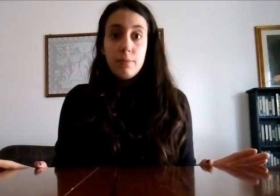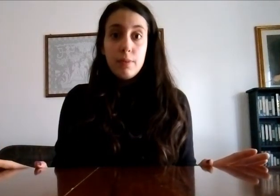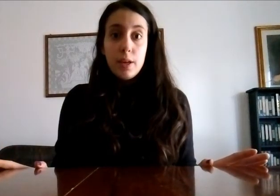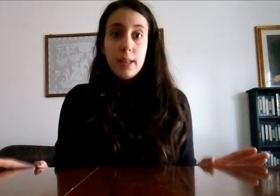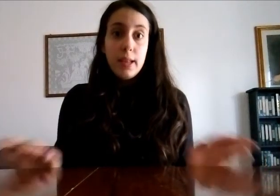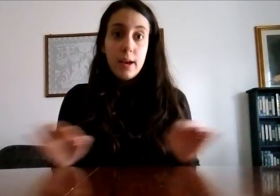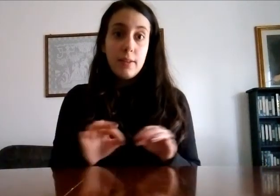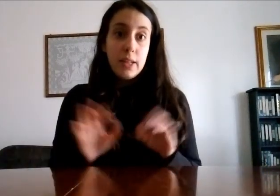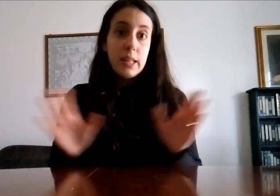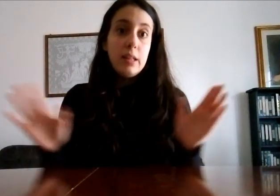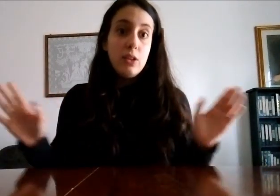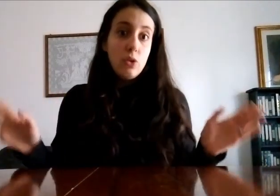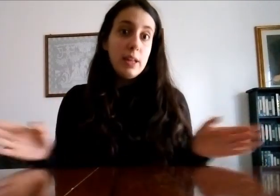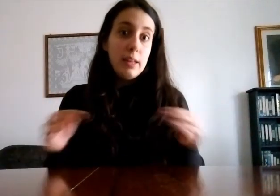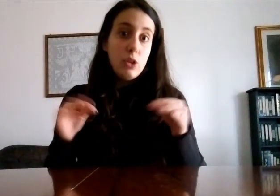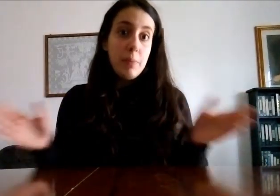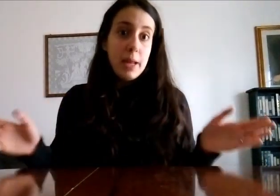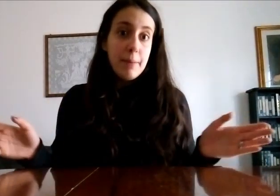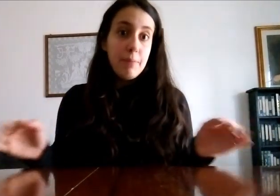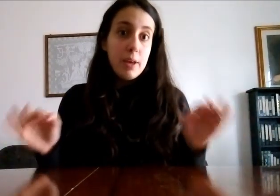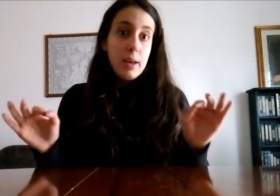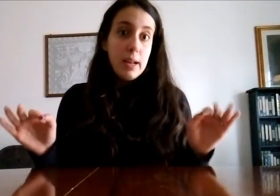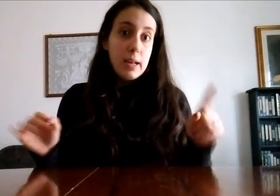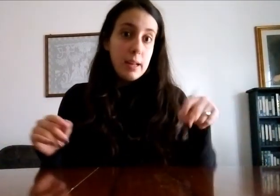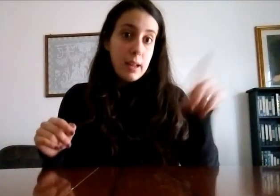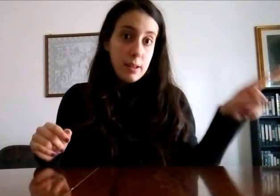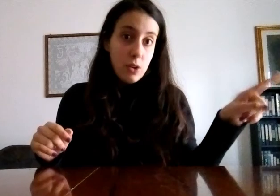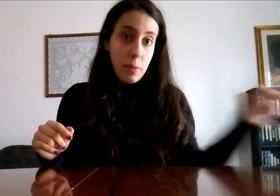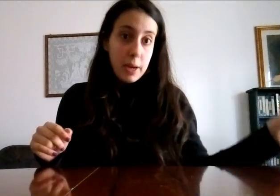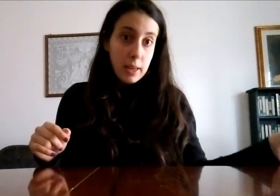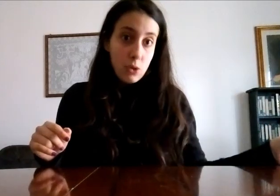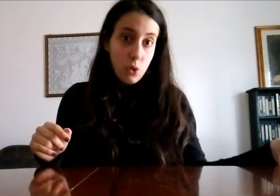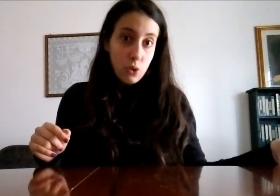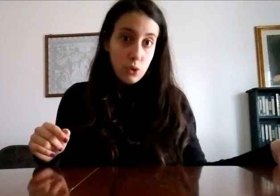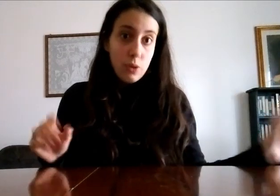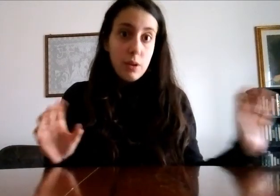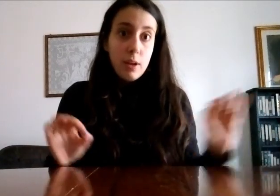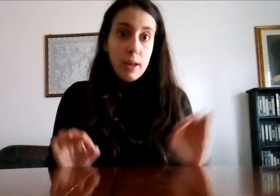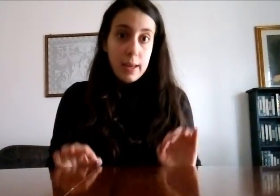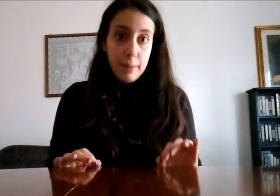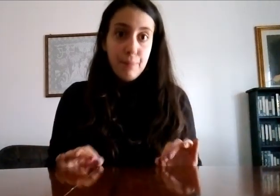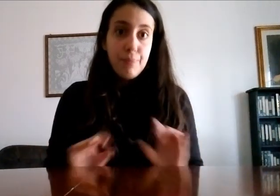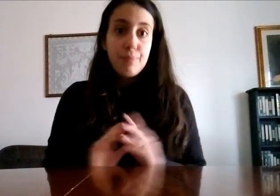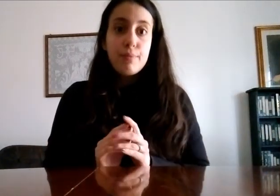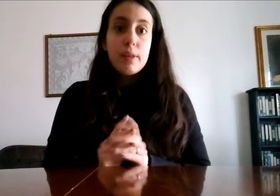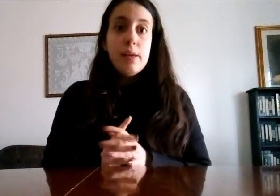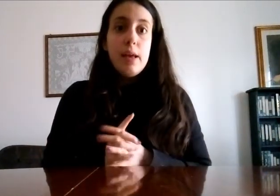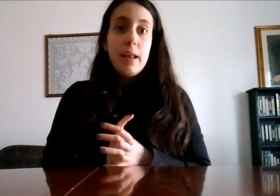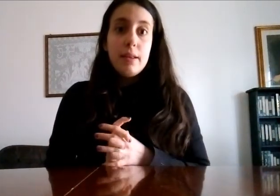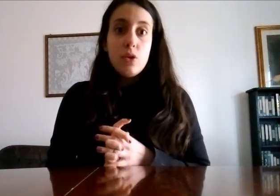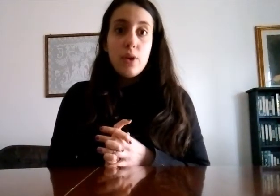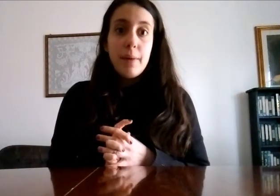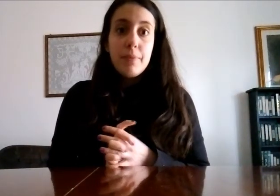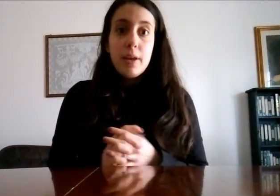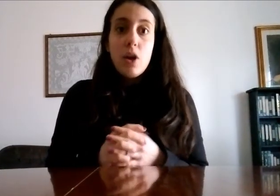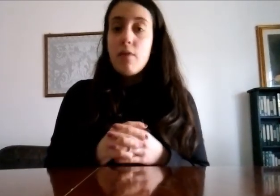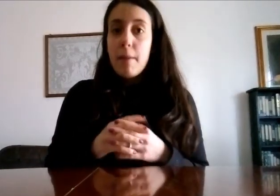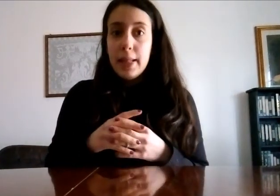si ragazzi avete sentito bene il cane della signora mi l'inghieto contro e la signora ovviamente